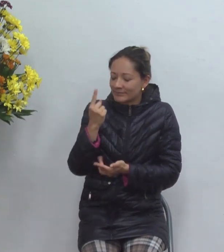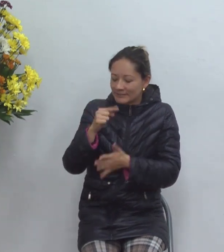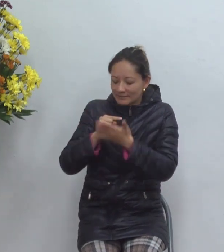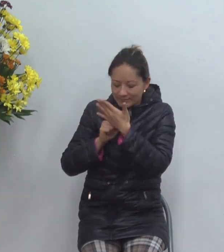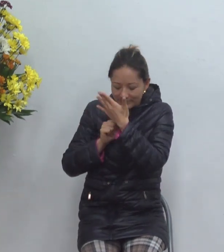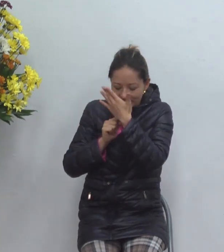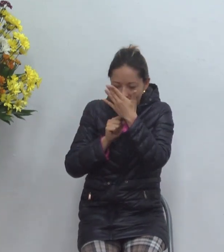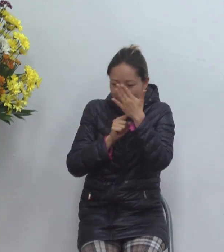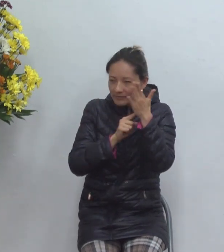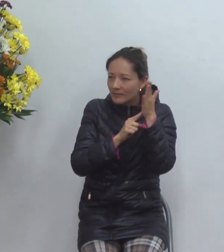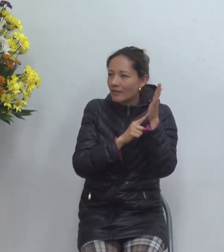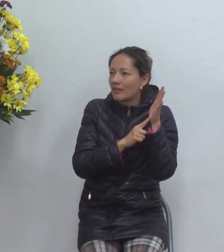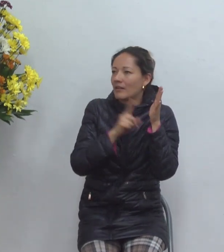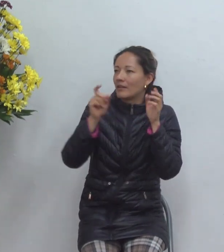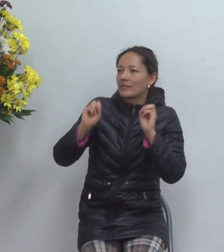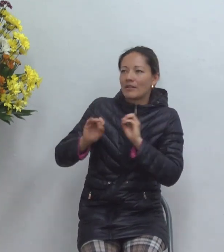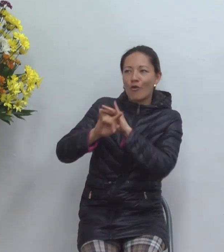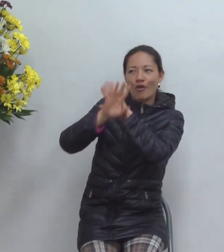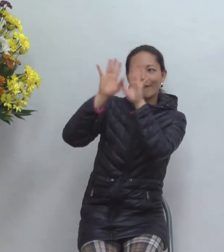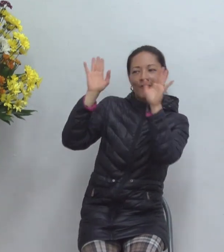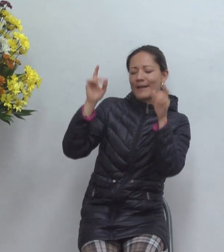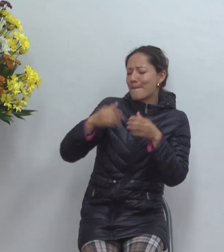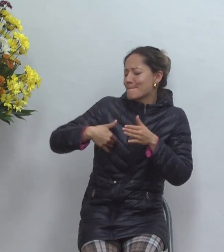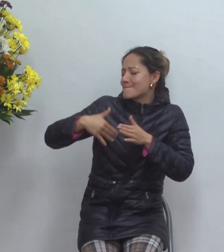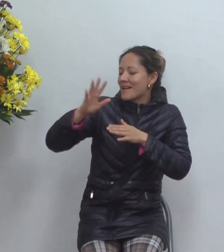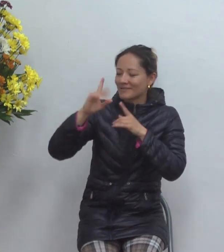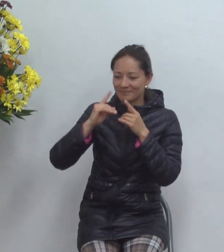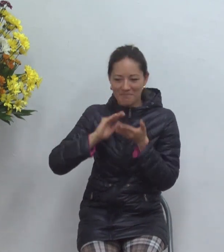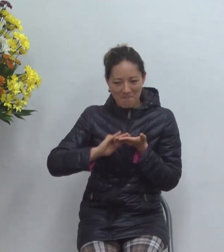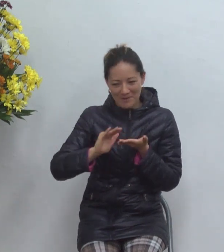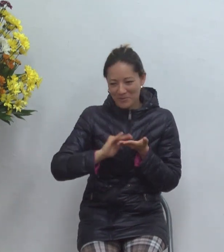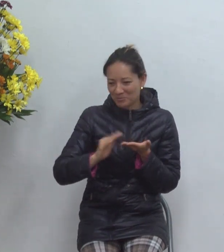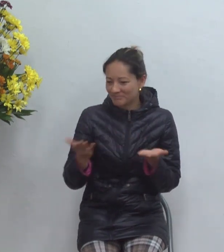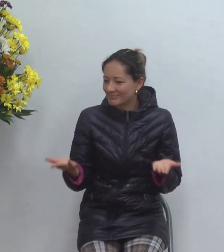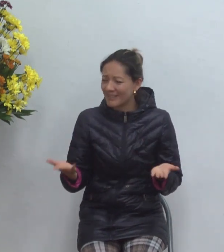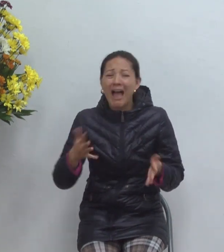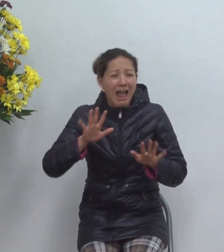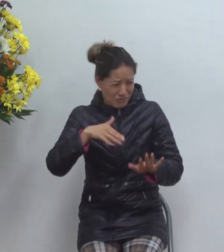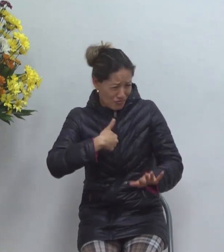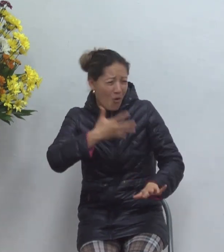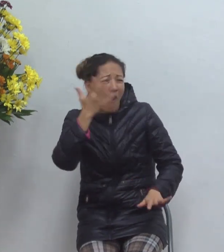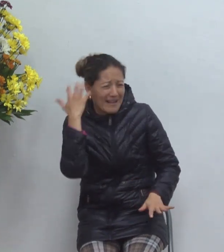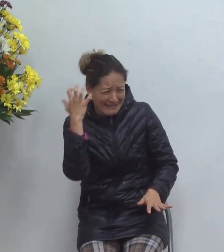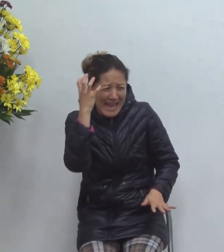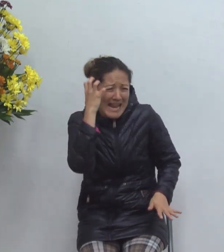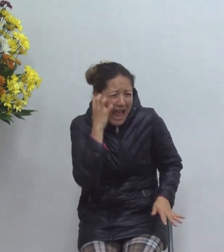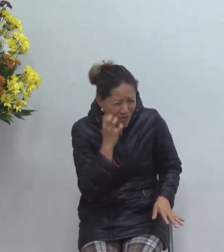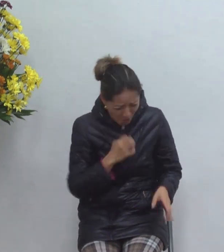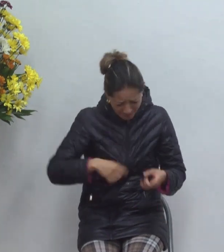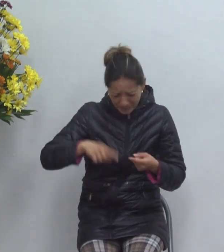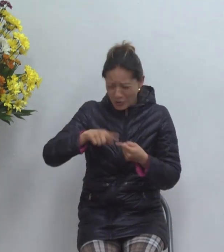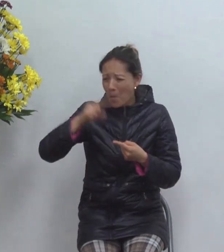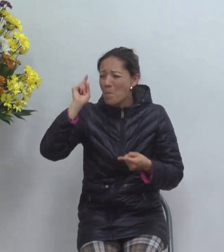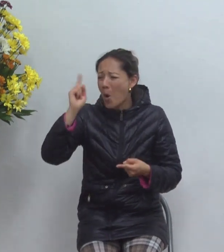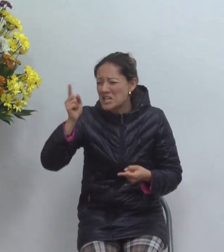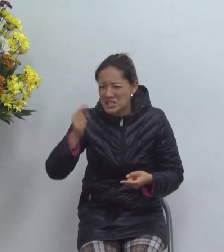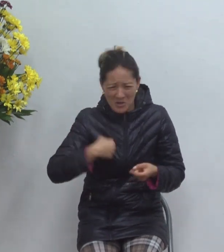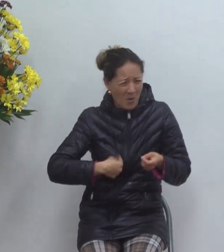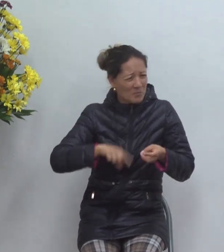vecino yo era un narco paramilitar yo era un político yo era un horroroso pecador en gran extremo y el señor me salvó